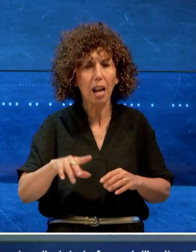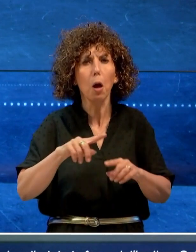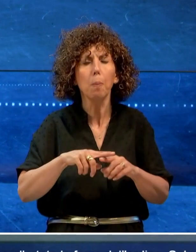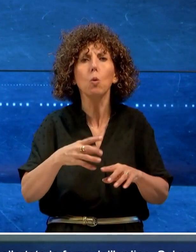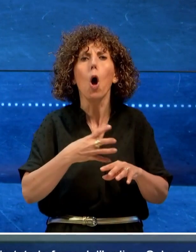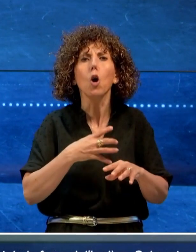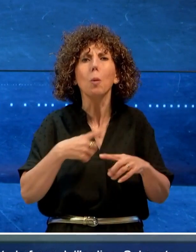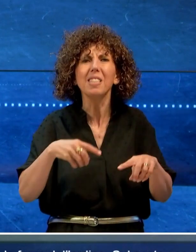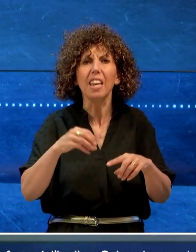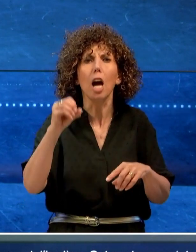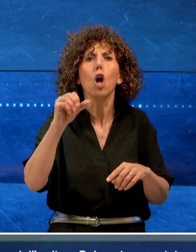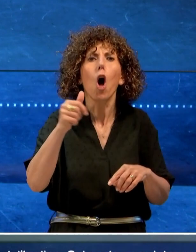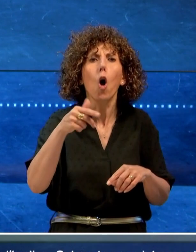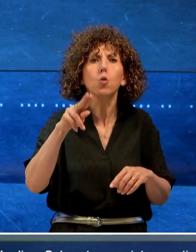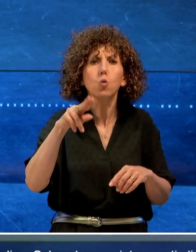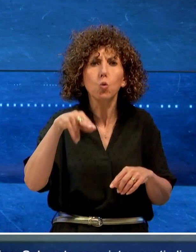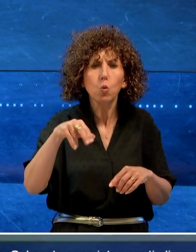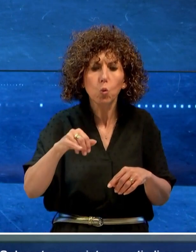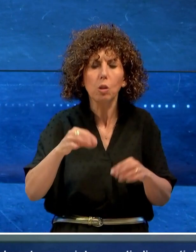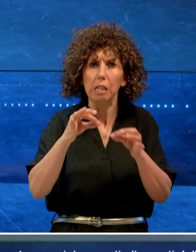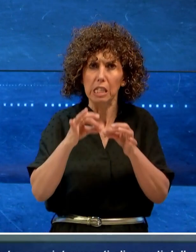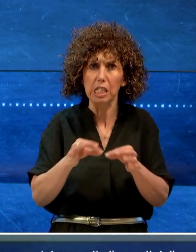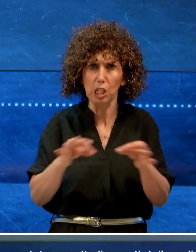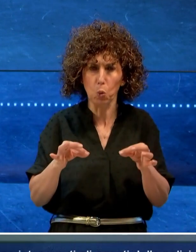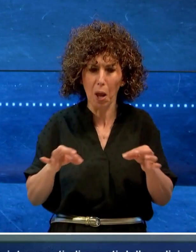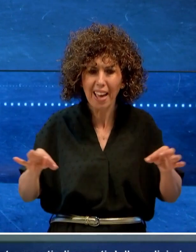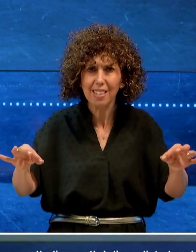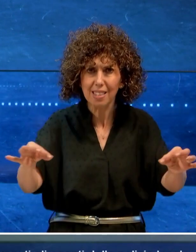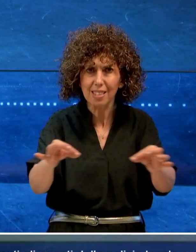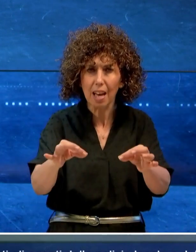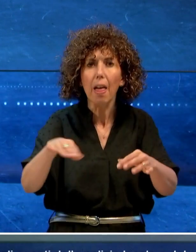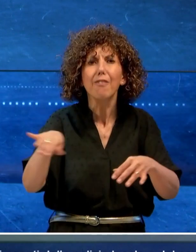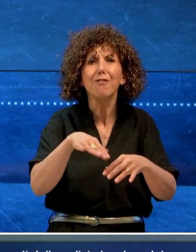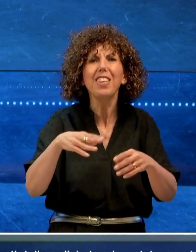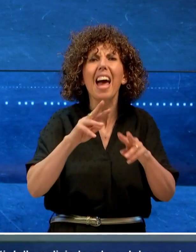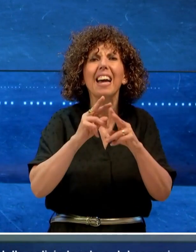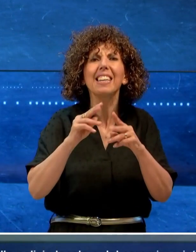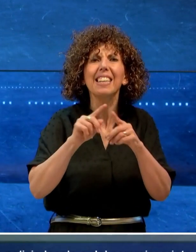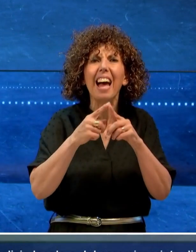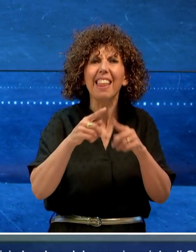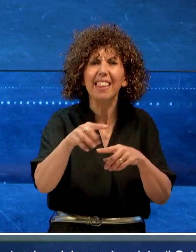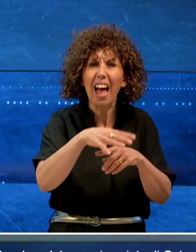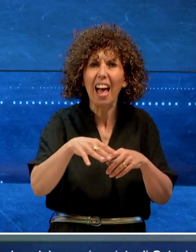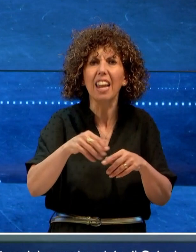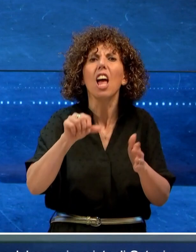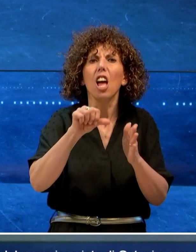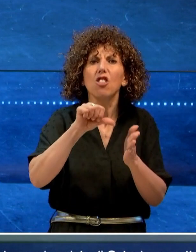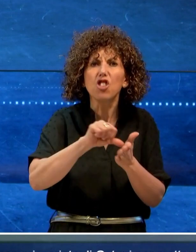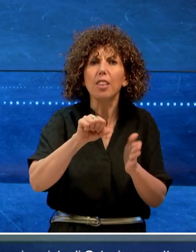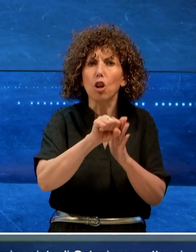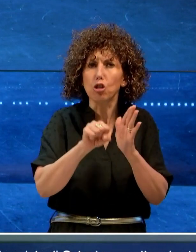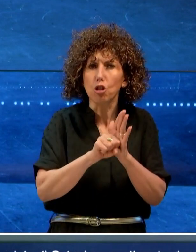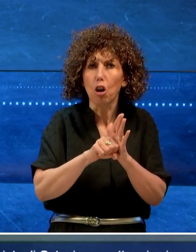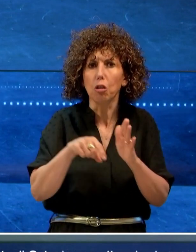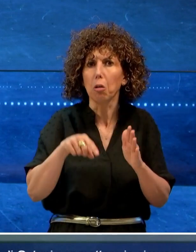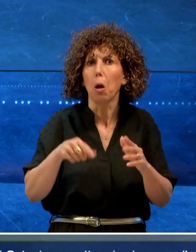Commissariato di Ostuni, per mettere in sicurezza l'area. In via Cattedrale, nel cuore del centro storico, in quel momento